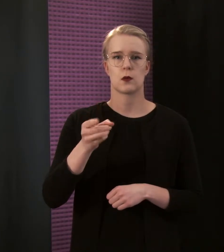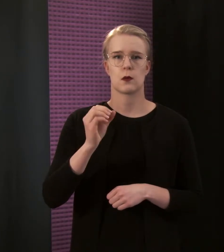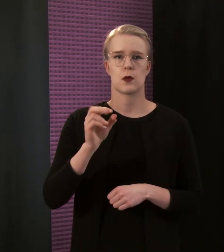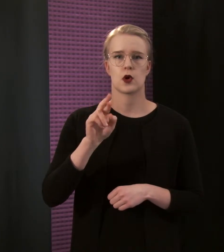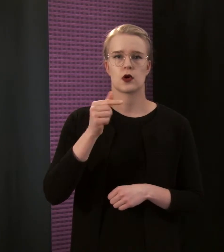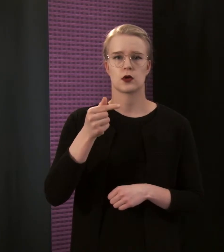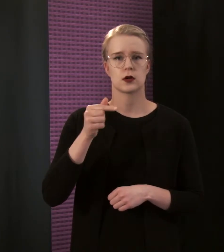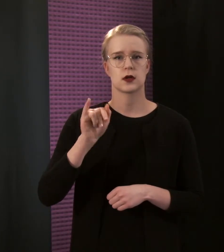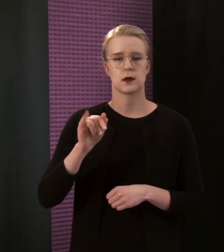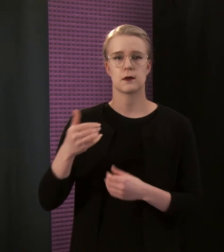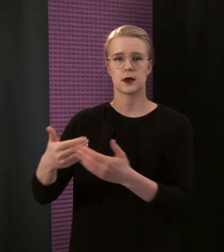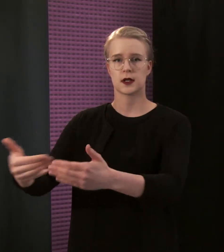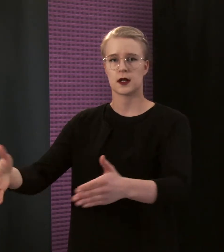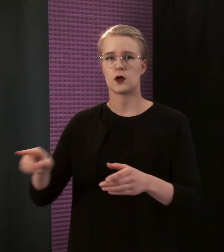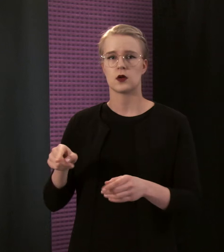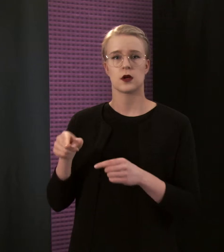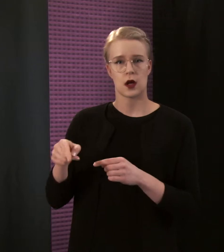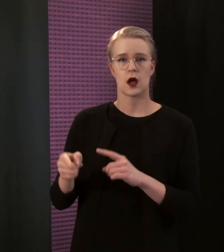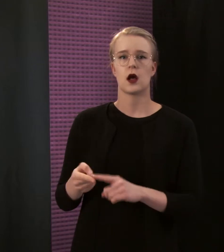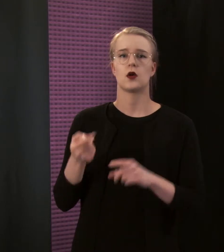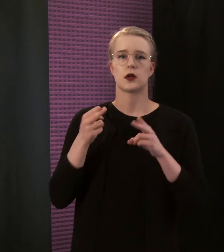Tiloissa aloittaa myös Pentikin tehtaan myymälä.